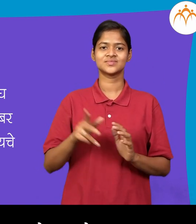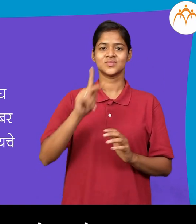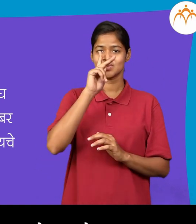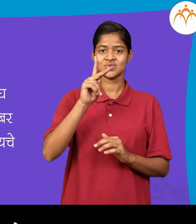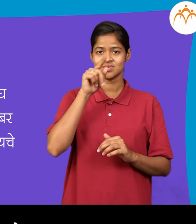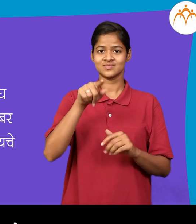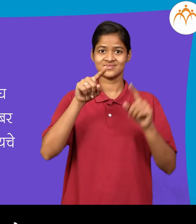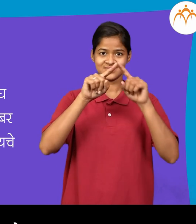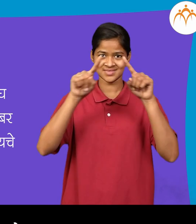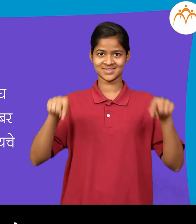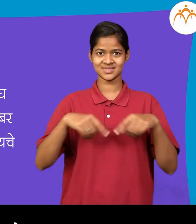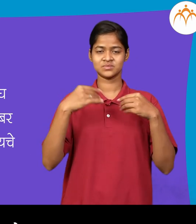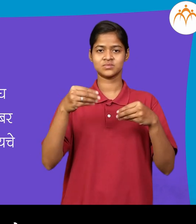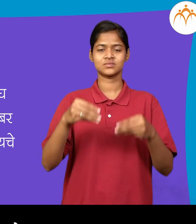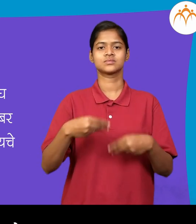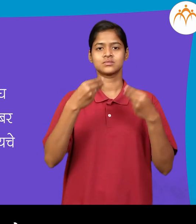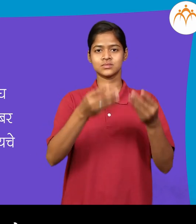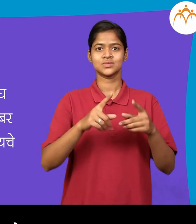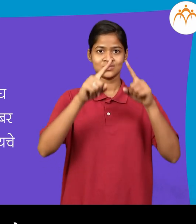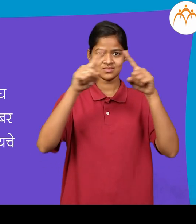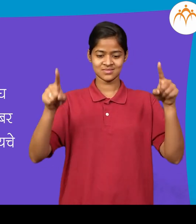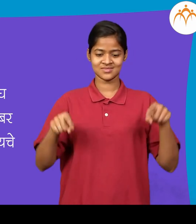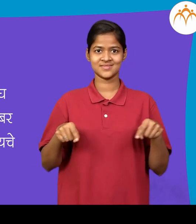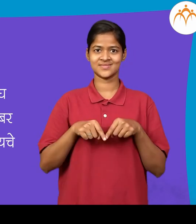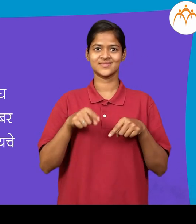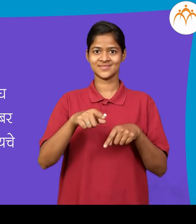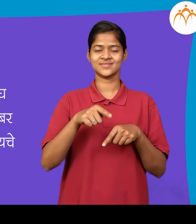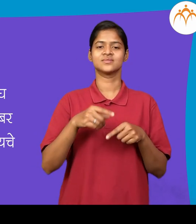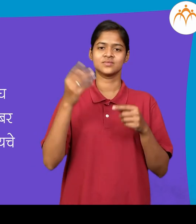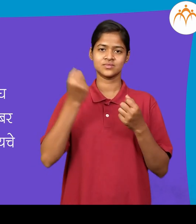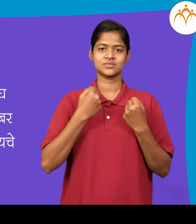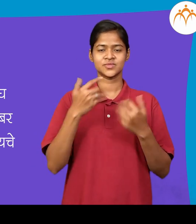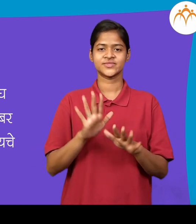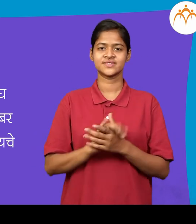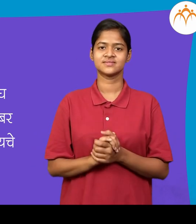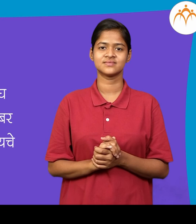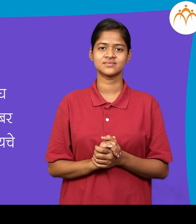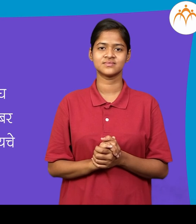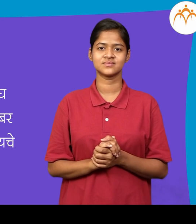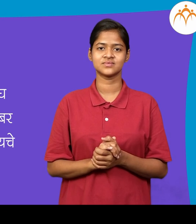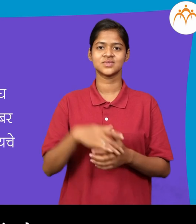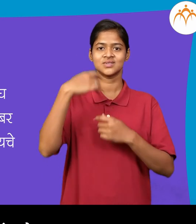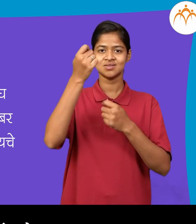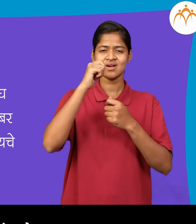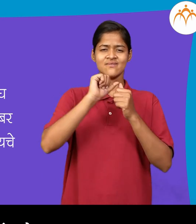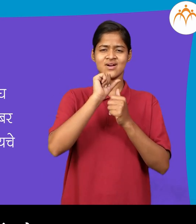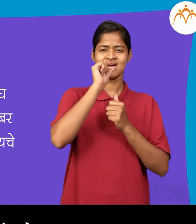कौशिक दुकानात गेला, त्याने पतंग विकत अंडला, त्याचा पतंग